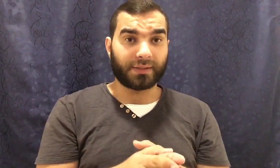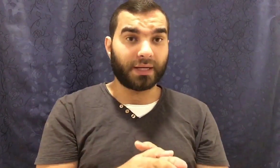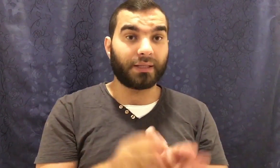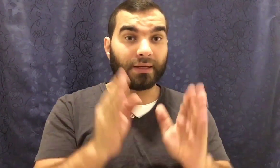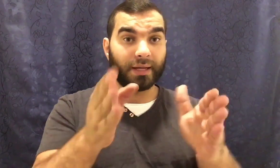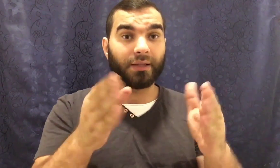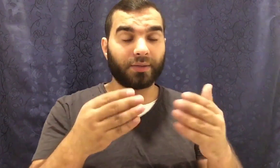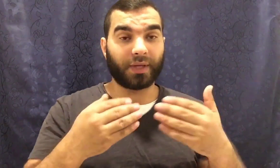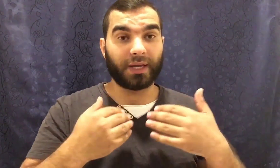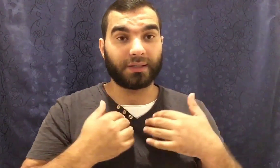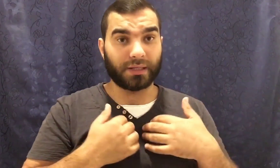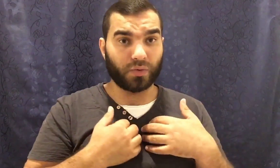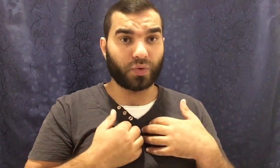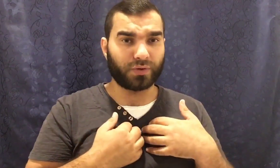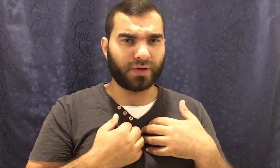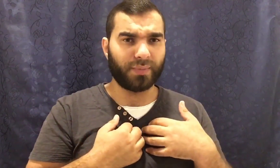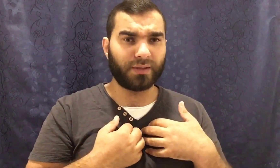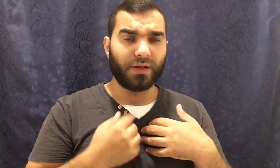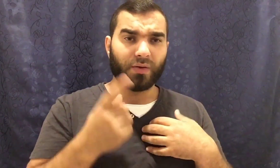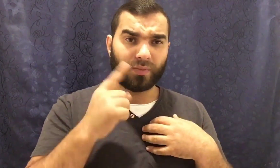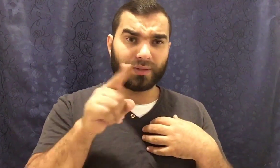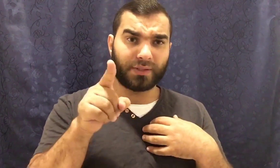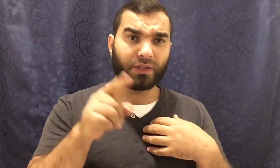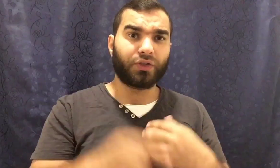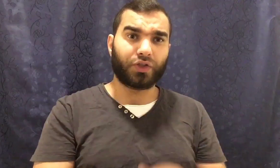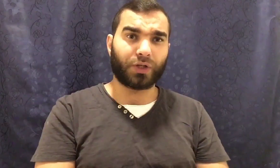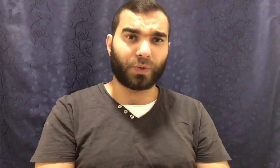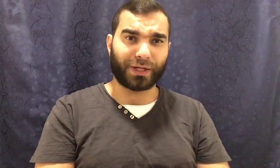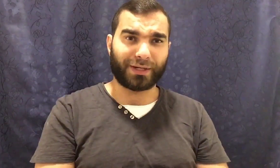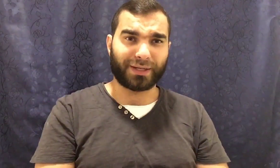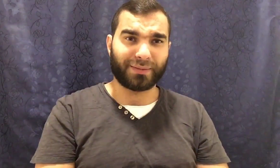حسناتك لك أطير طحية انا اخوك يوسف احمد وما تنساش اشتشاركوا لغيرك